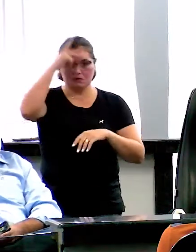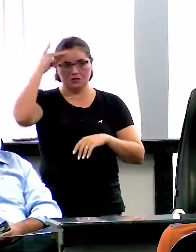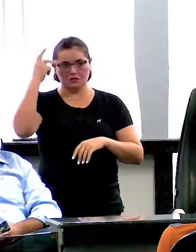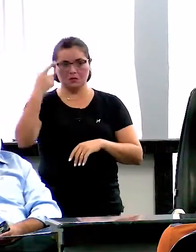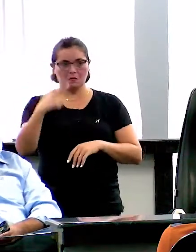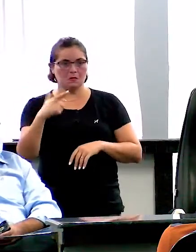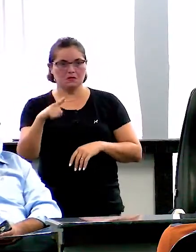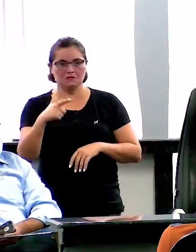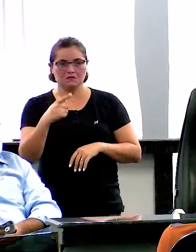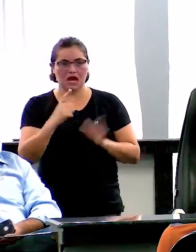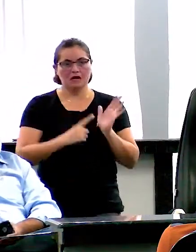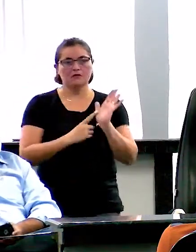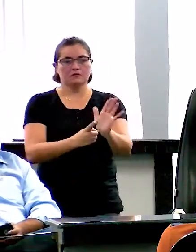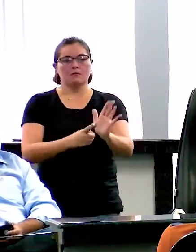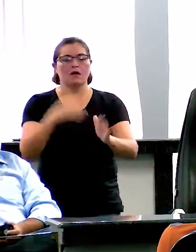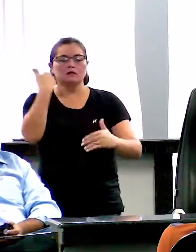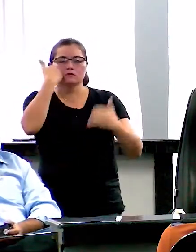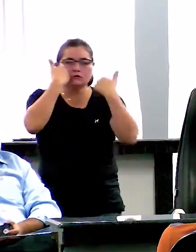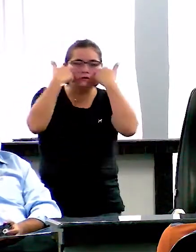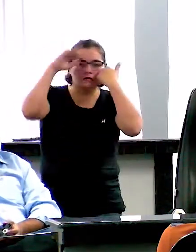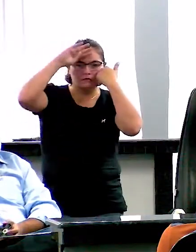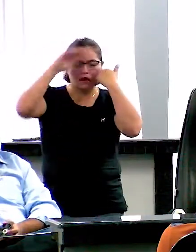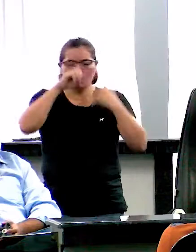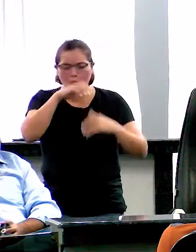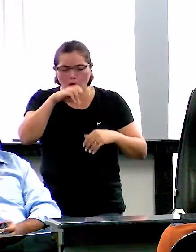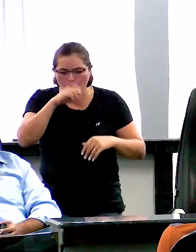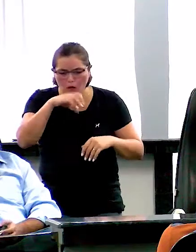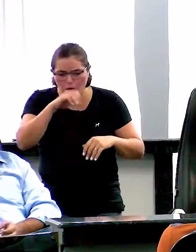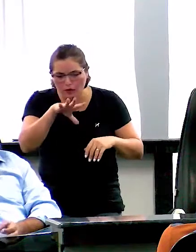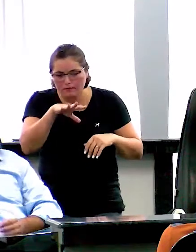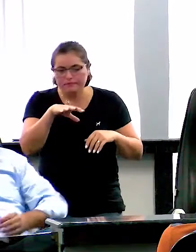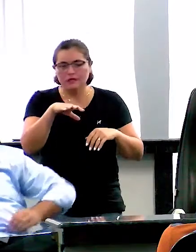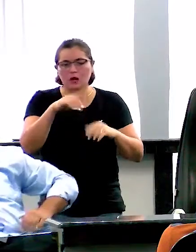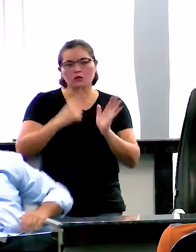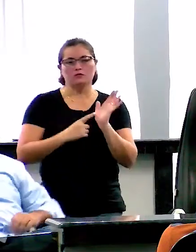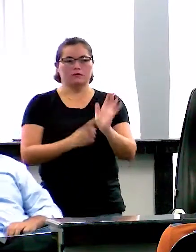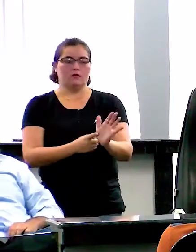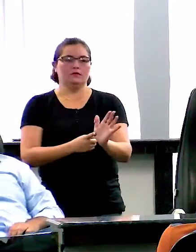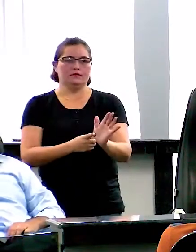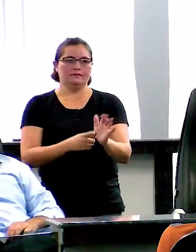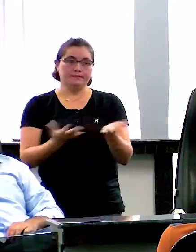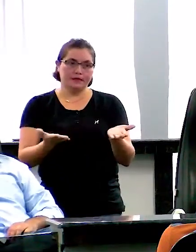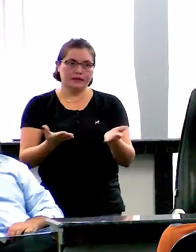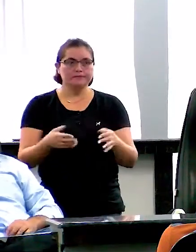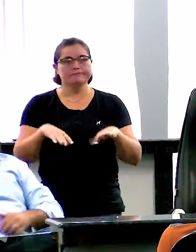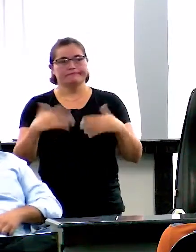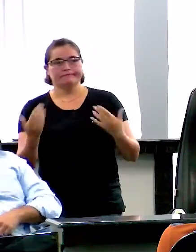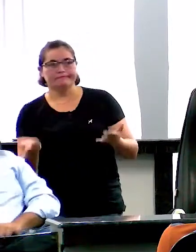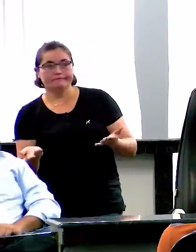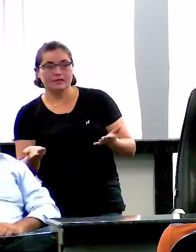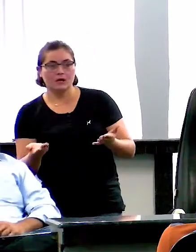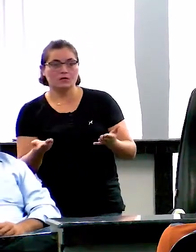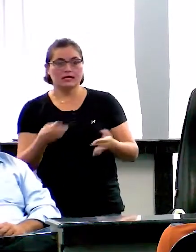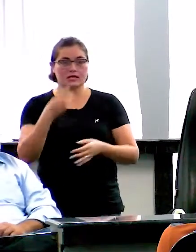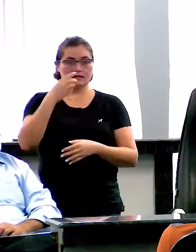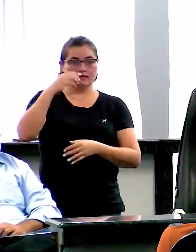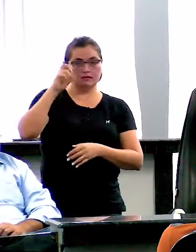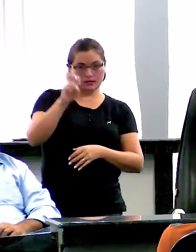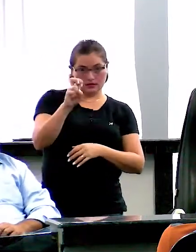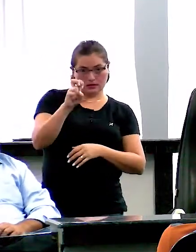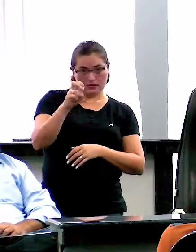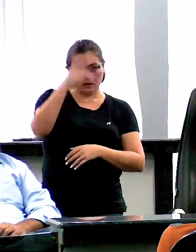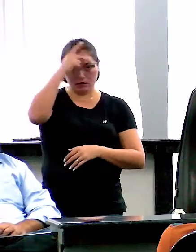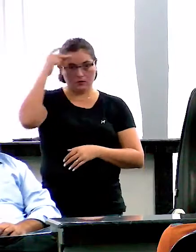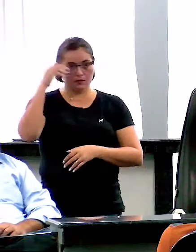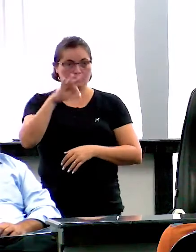Inclusive, não é segredo, mas cinco pessoas eram policiais, só que eles estavam em outra missão e vieram para a Rolim de